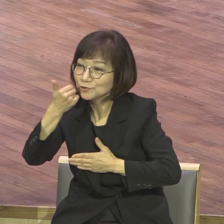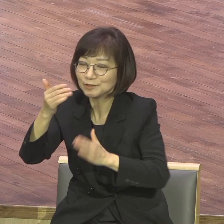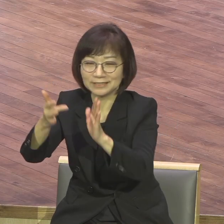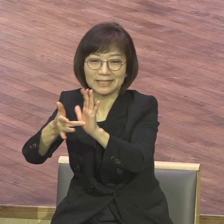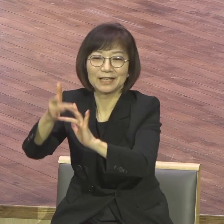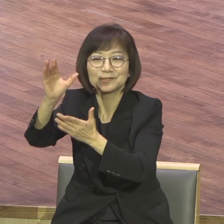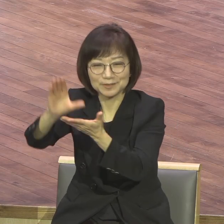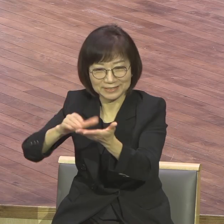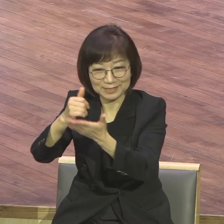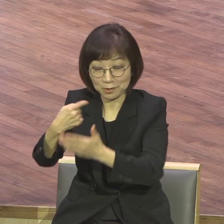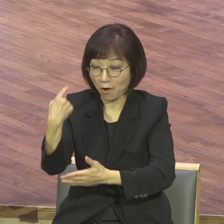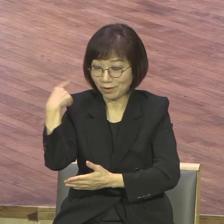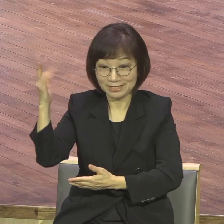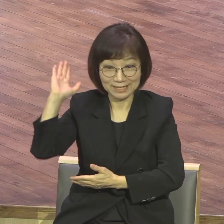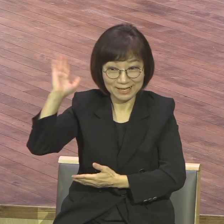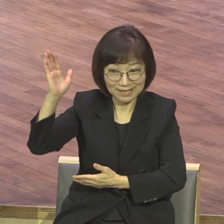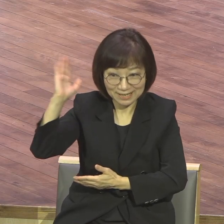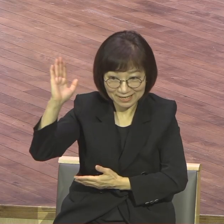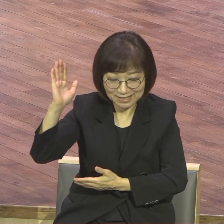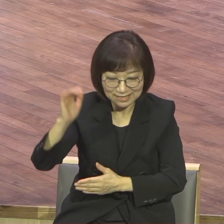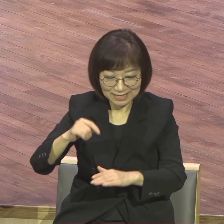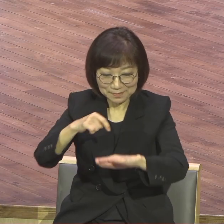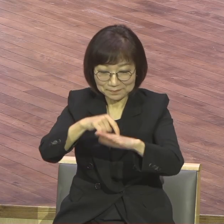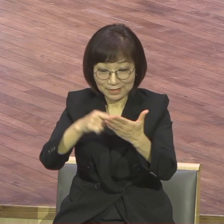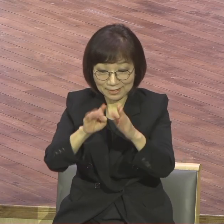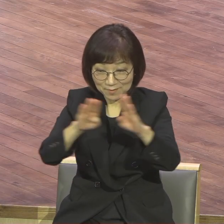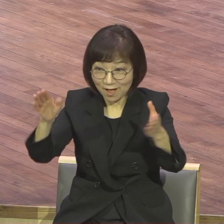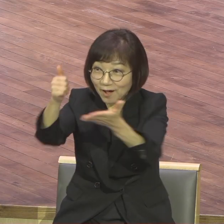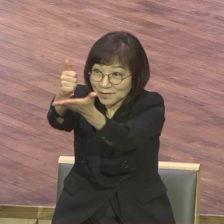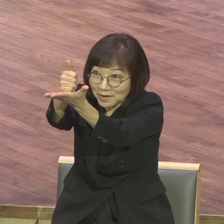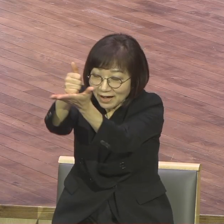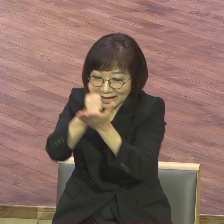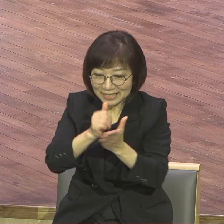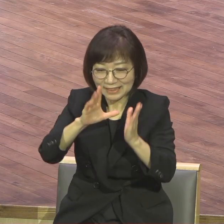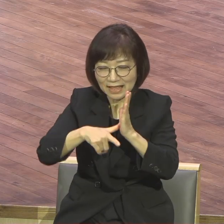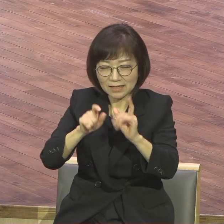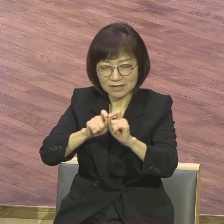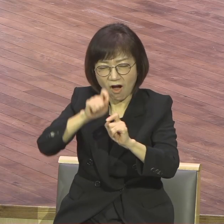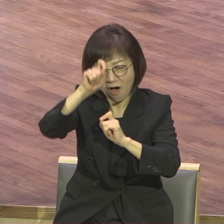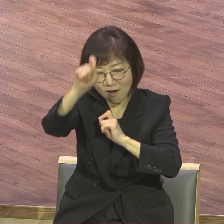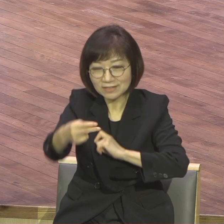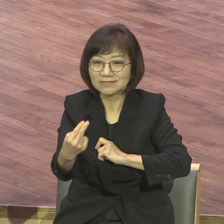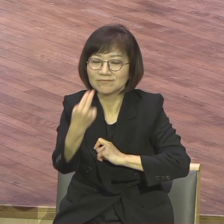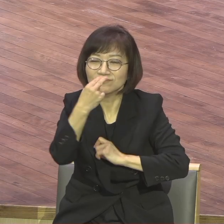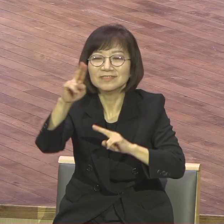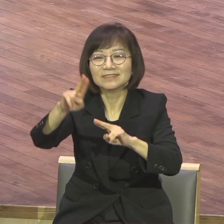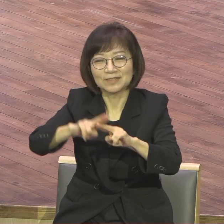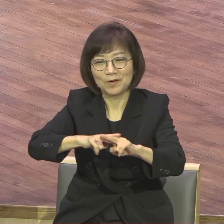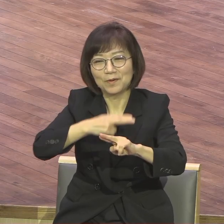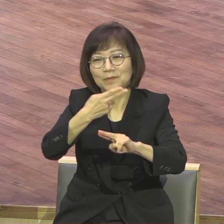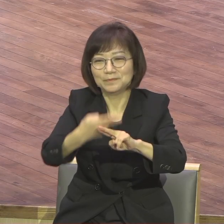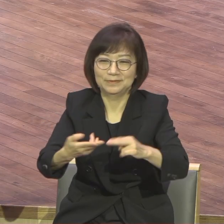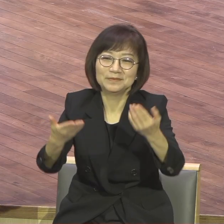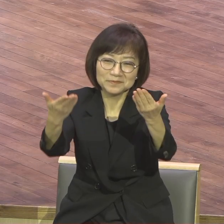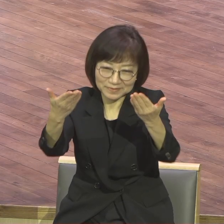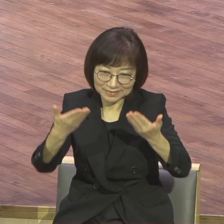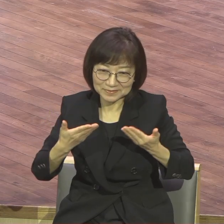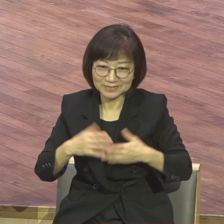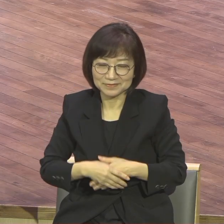주님을 주인으로 모시는 사람은 영생을 선물로 받았다. 그러니 초대교의 성도들이 이 영적